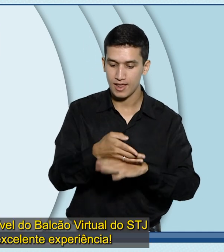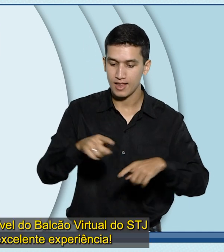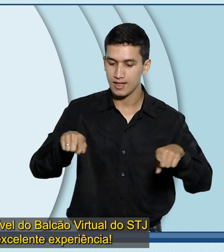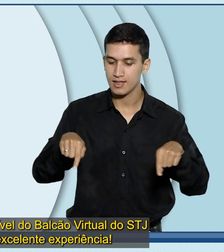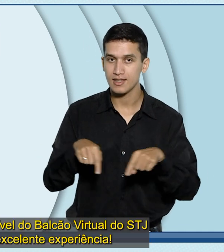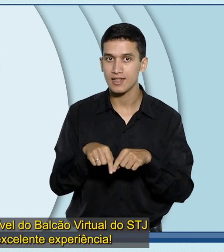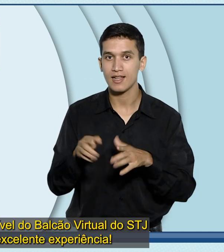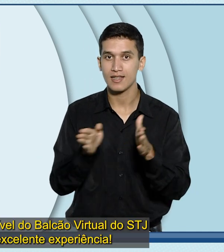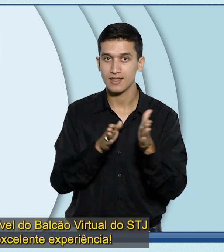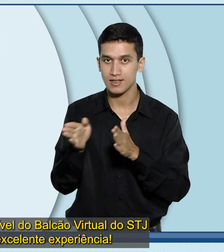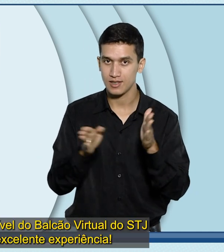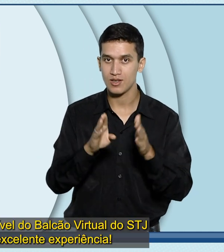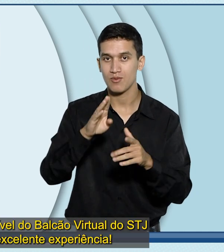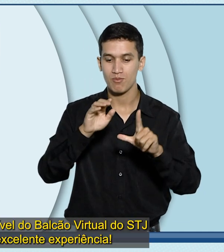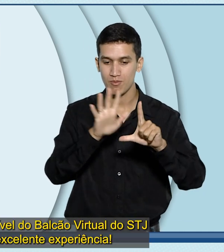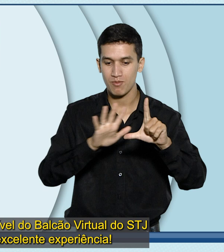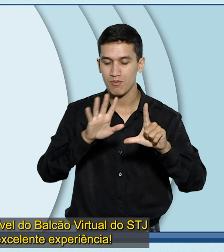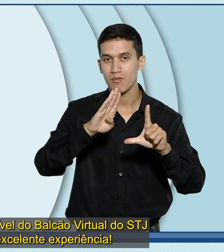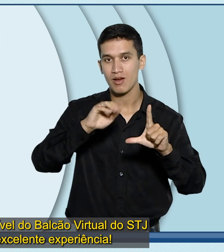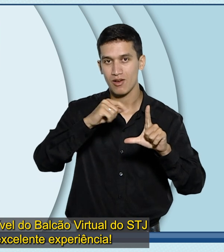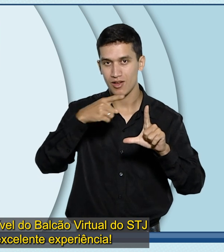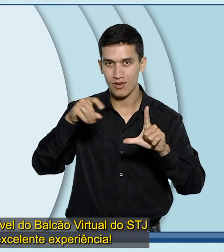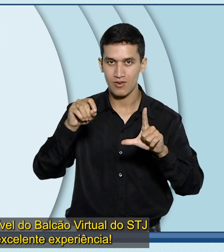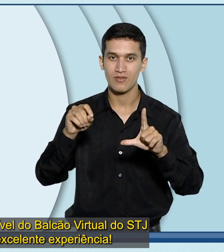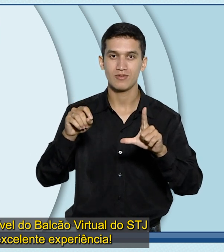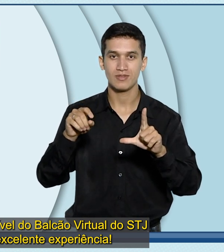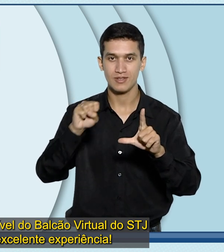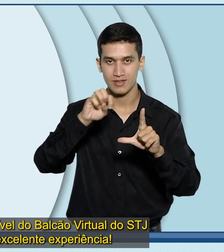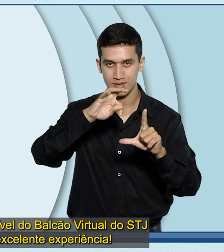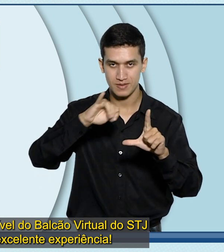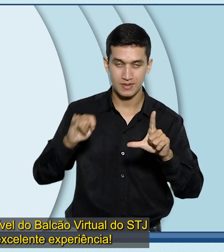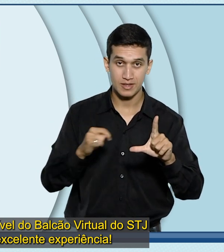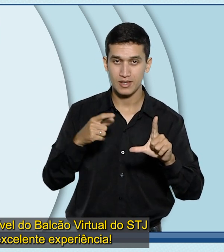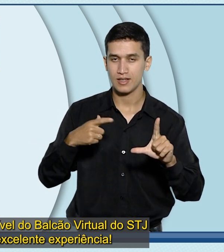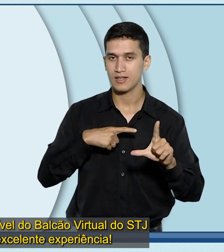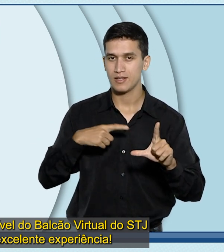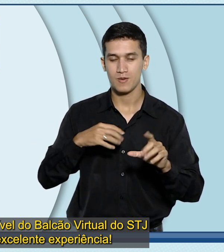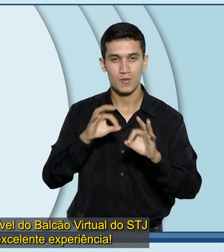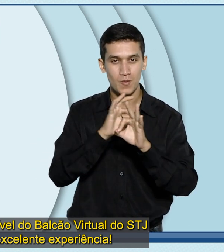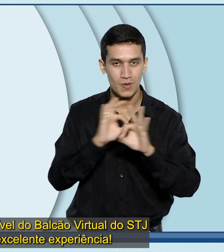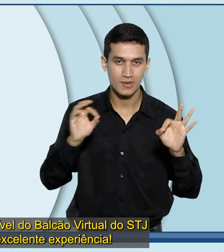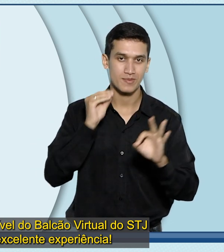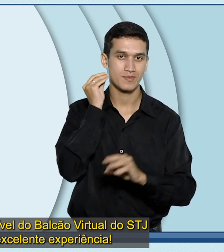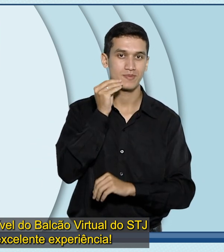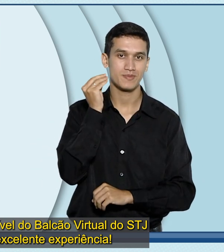na sala acessível do Balcão Virtual do STJ e tenha uma excelente experiência!